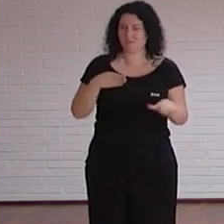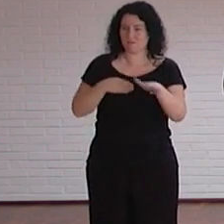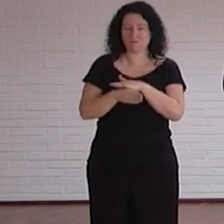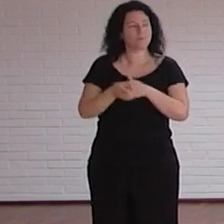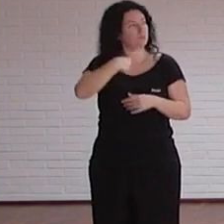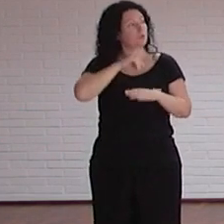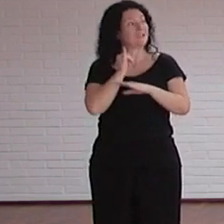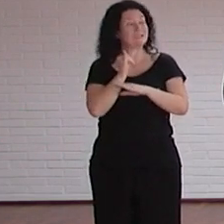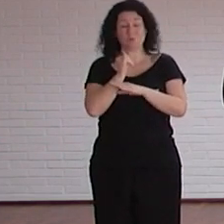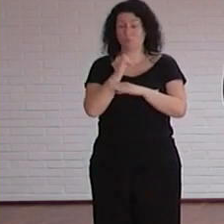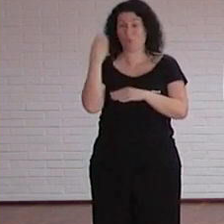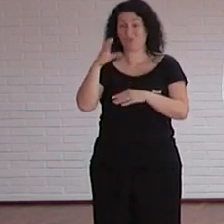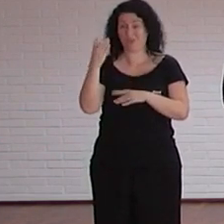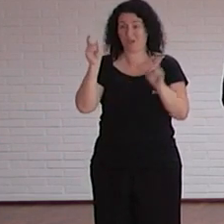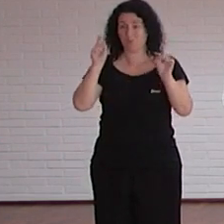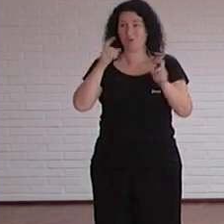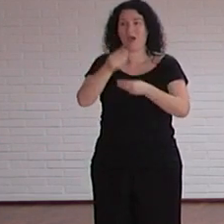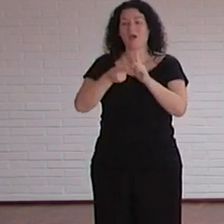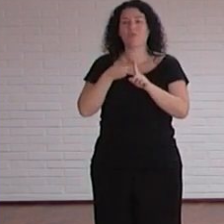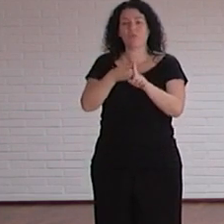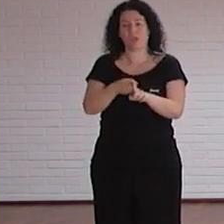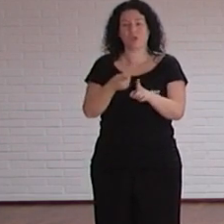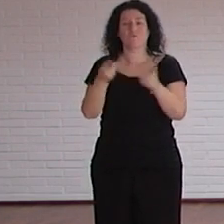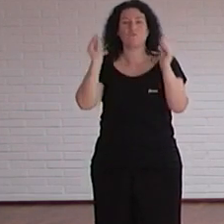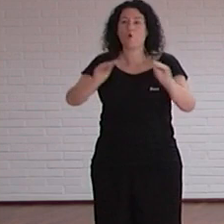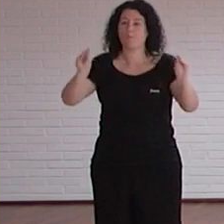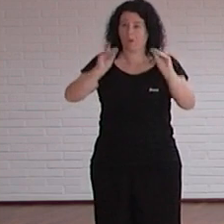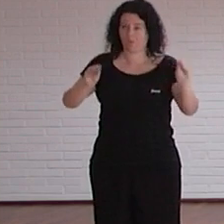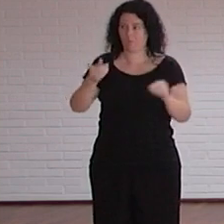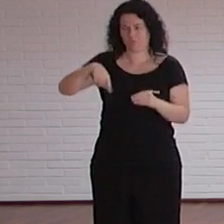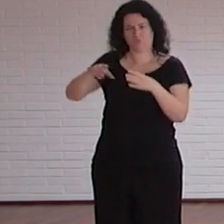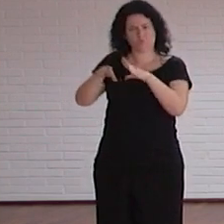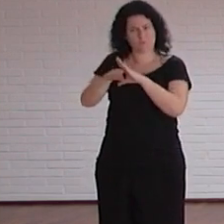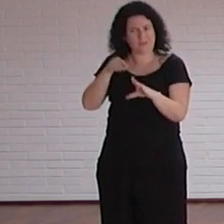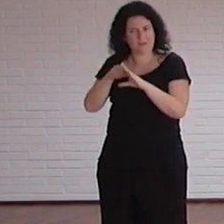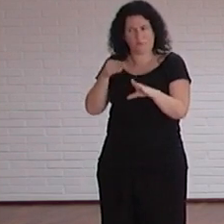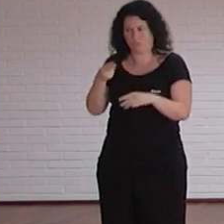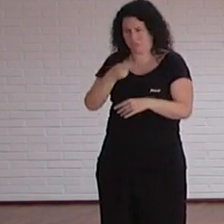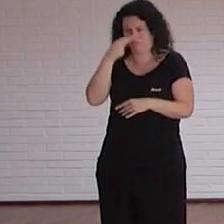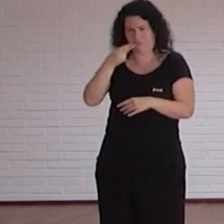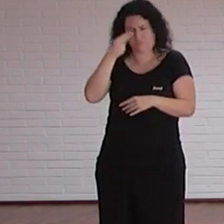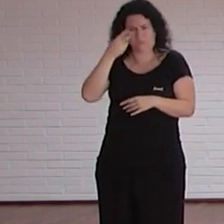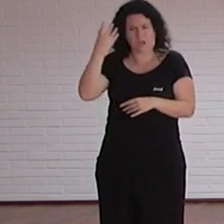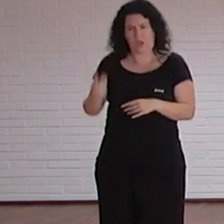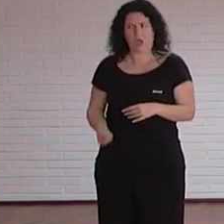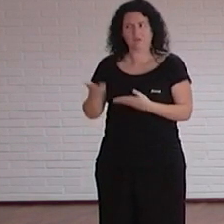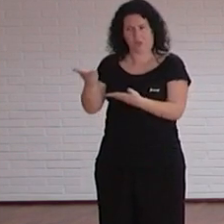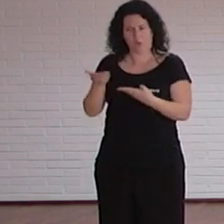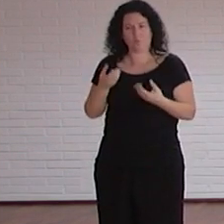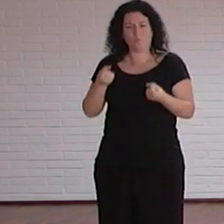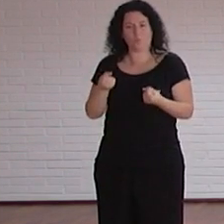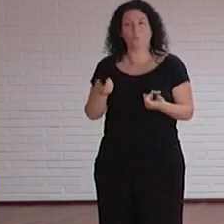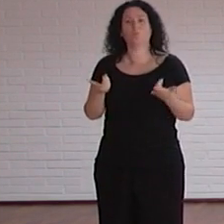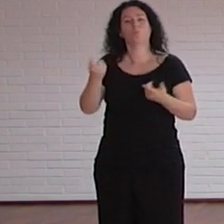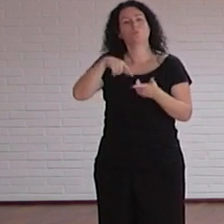ICE se ocupa de formación a pesar de que en la web ya tenéis muchos vídeos que son muy interesantes y que ayudan tenemos